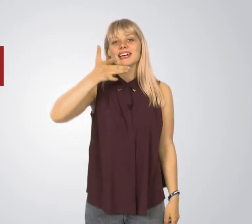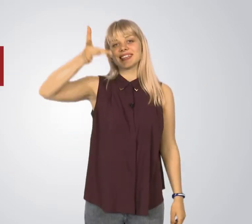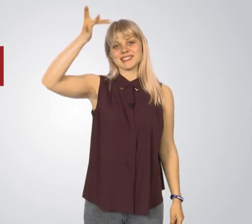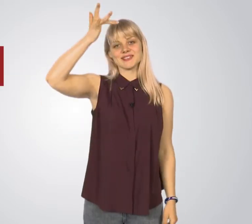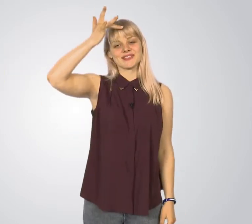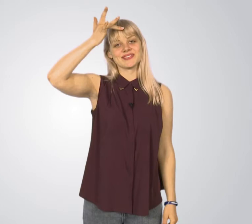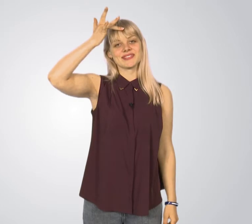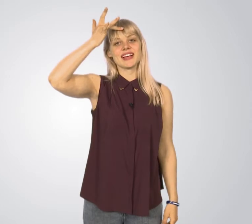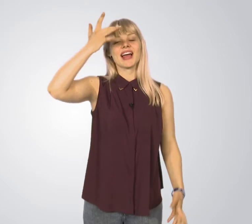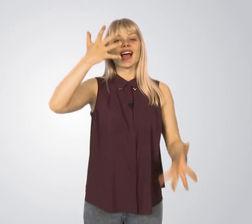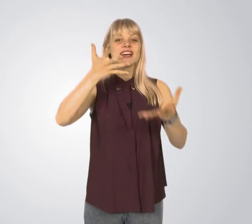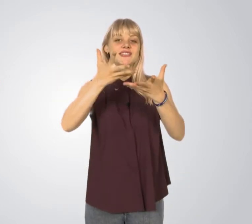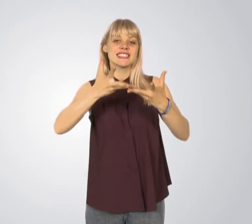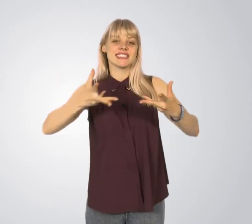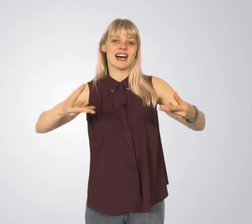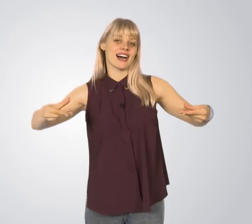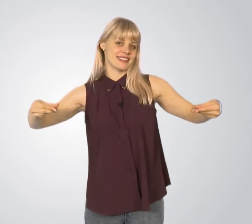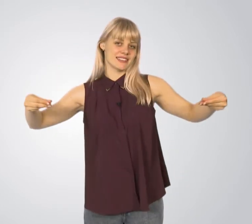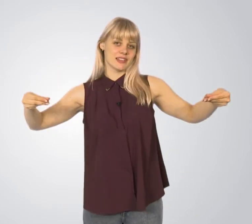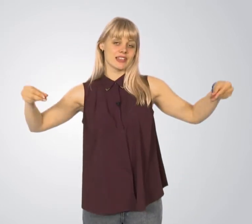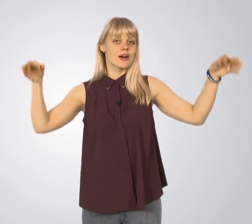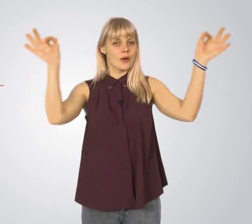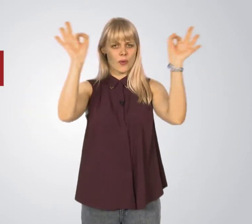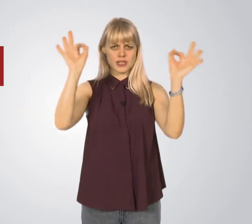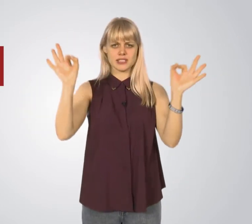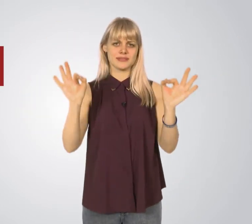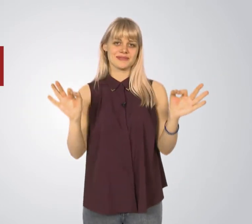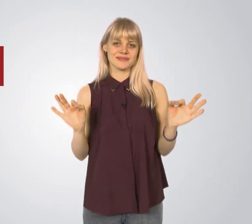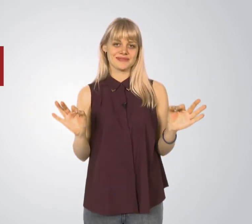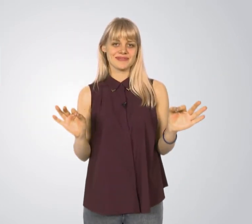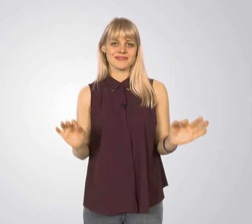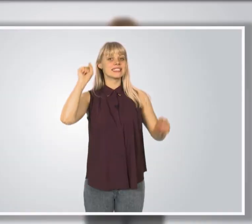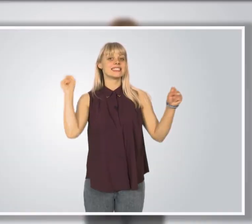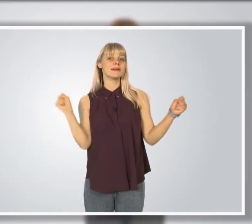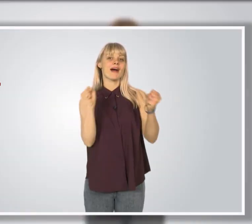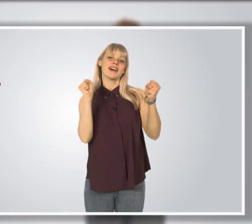лето, весна, осень. Дима,